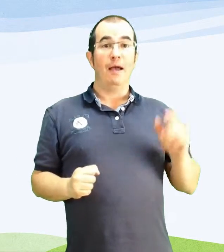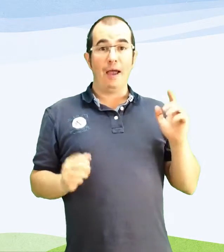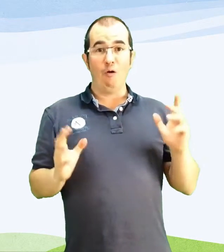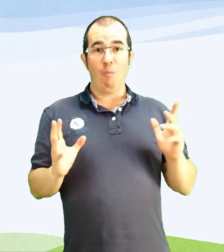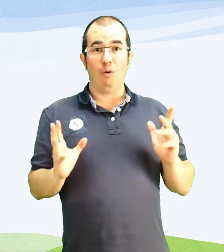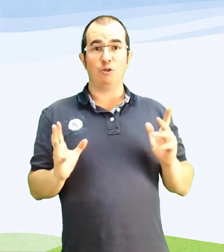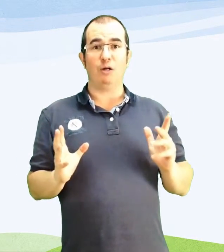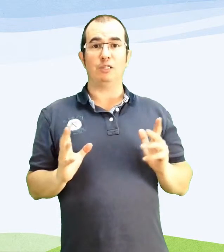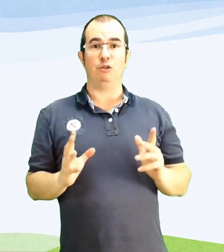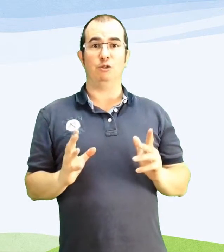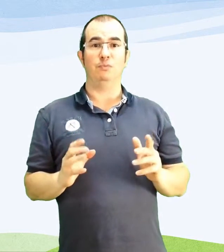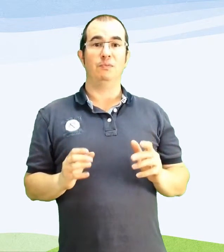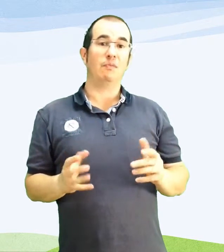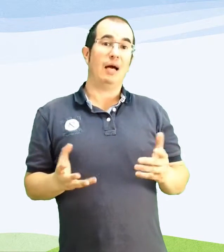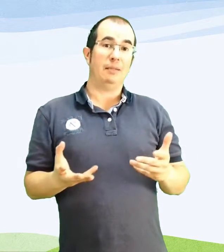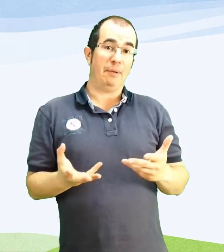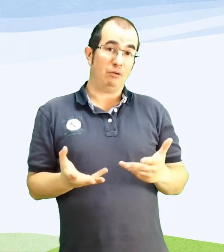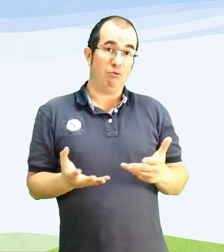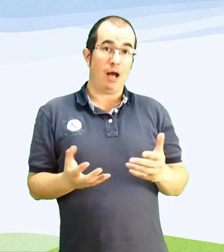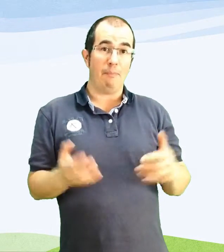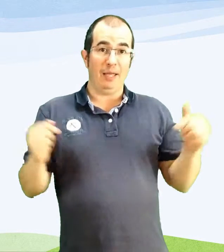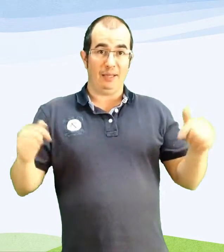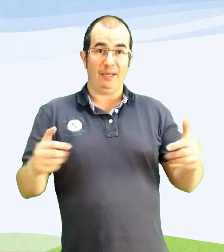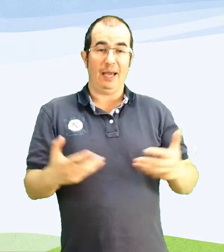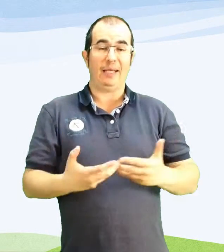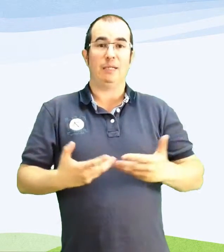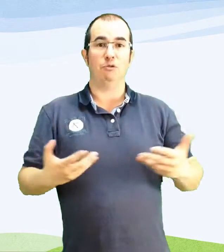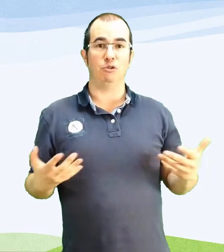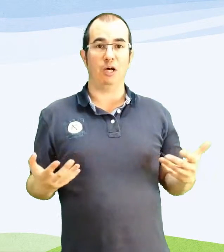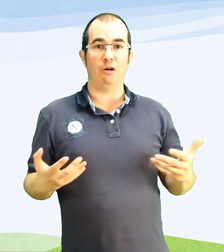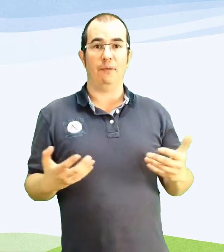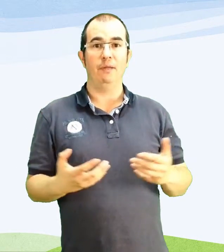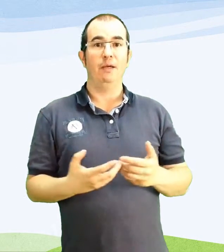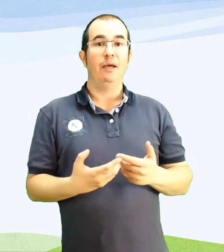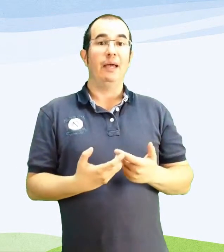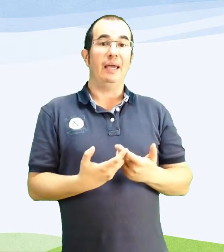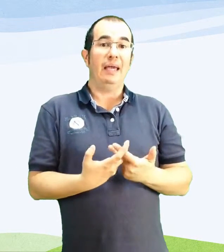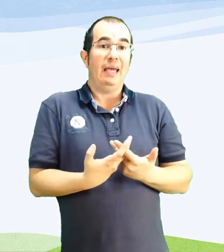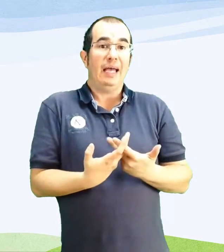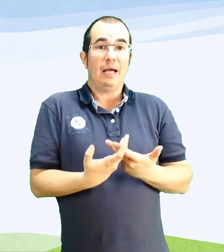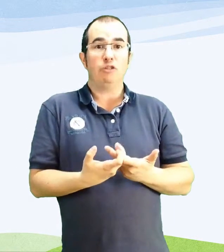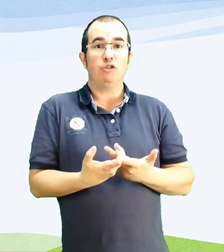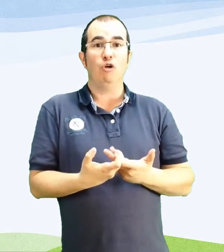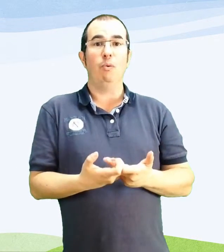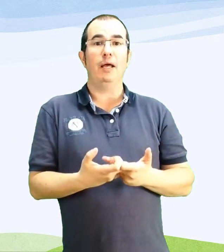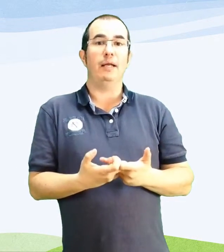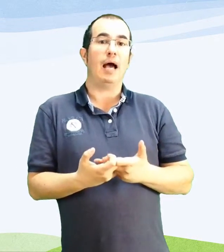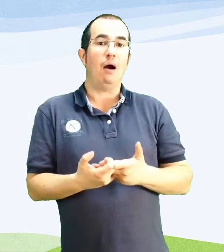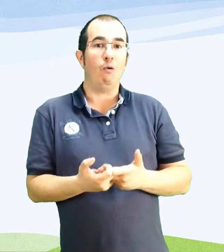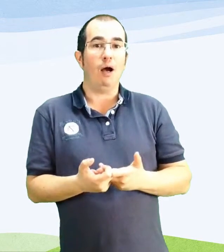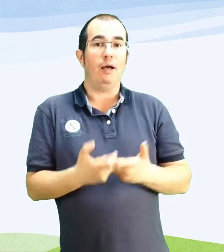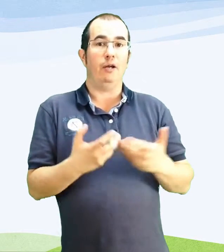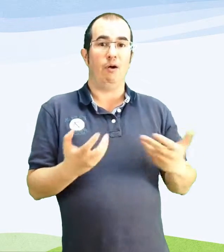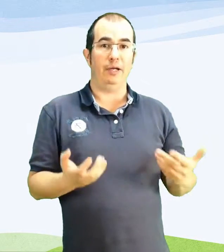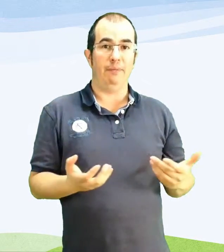É un composto gasoso a temperatura ambiente que a que estamos nos agora e é tamén soluble na auga e no aire.